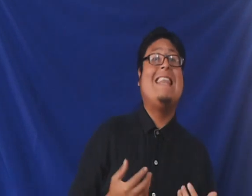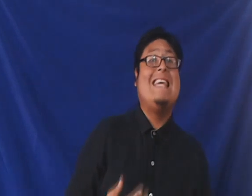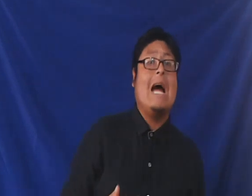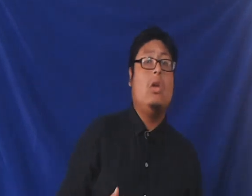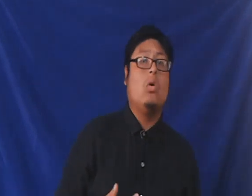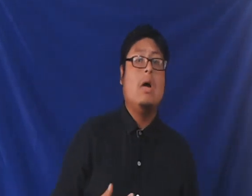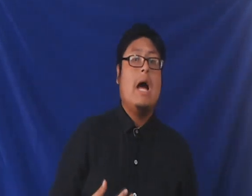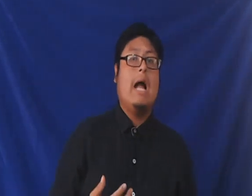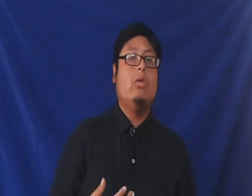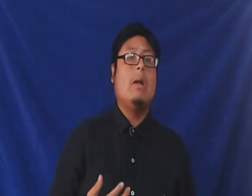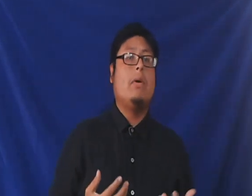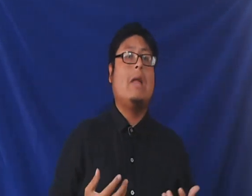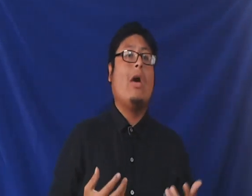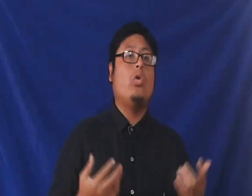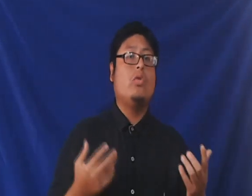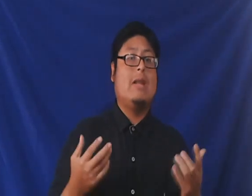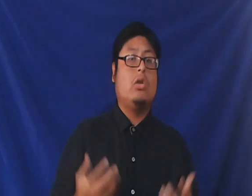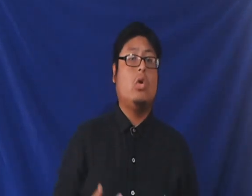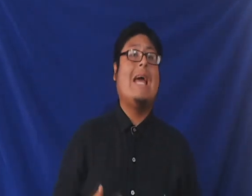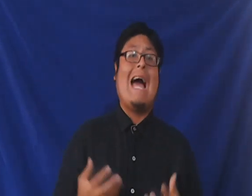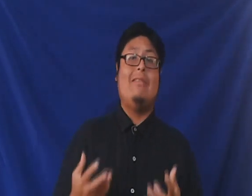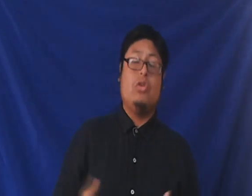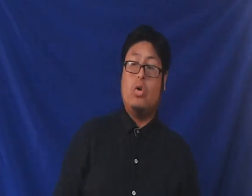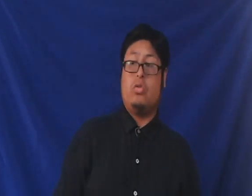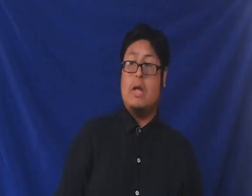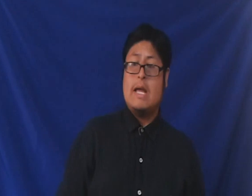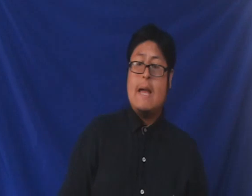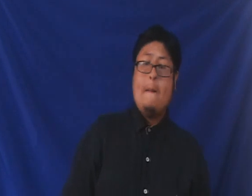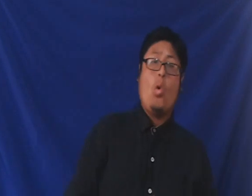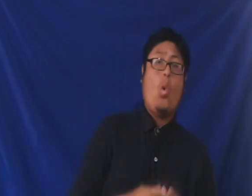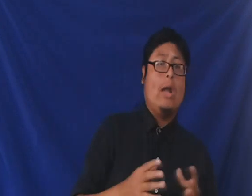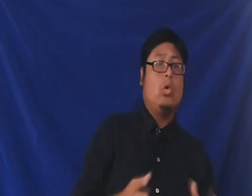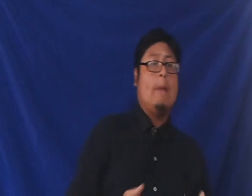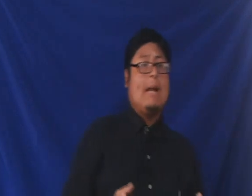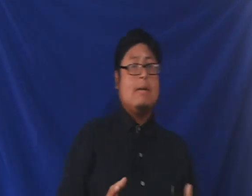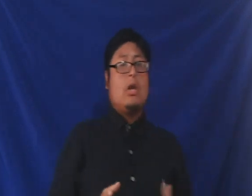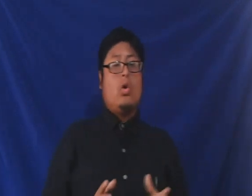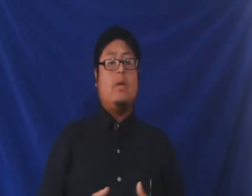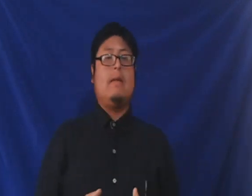tirano, a una persona contradictoria hacia Dios. Cuando la palabra de Dios dice